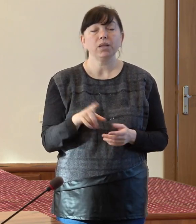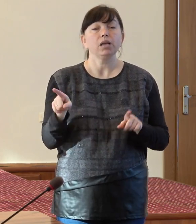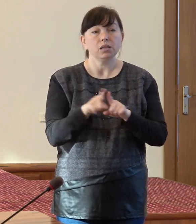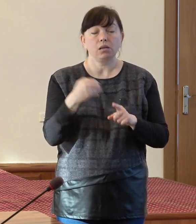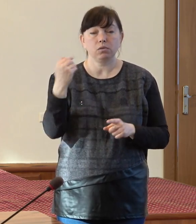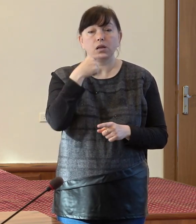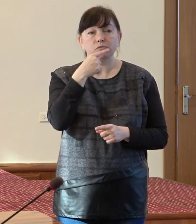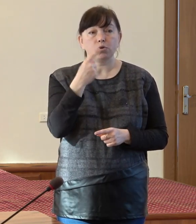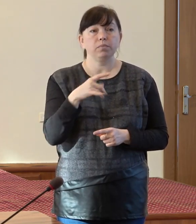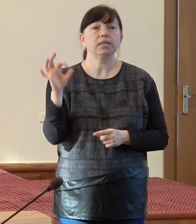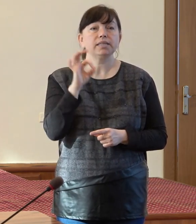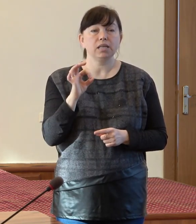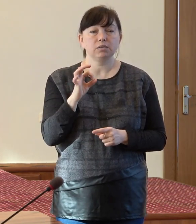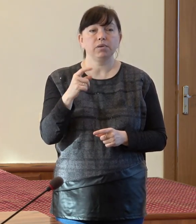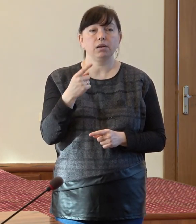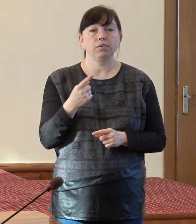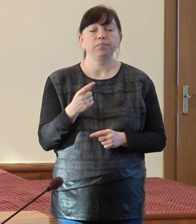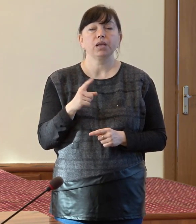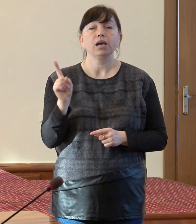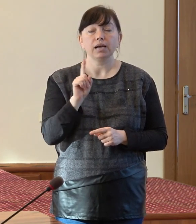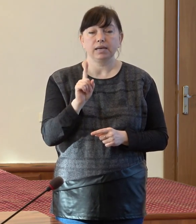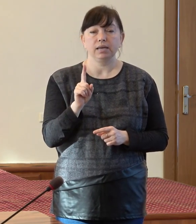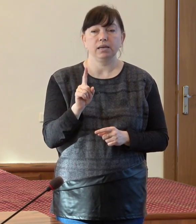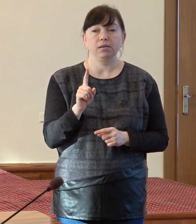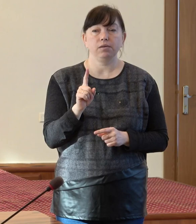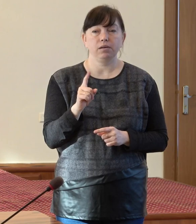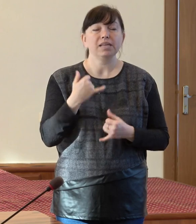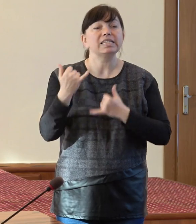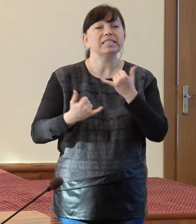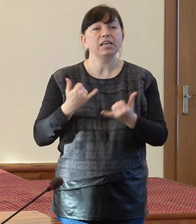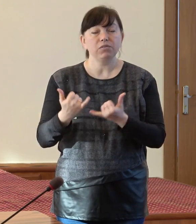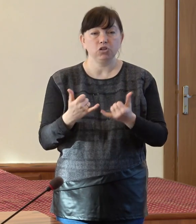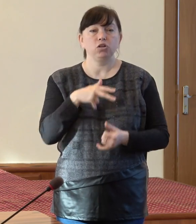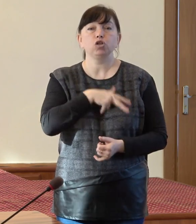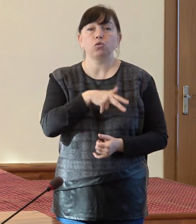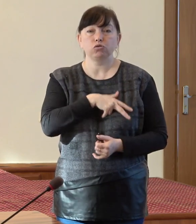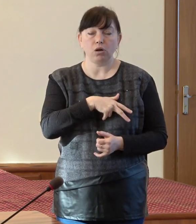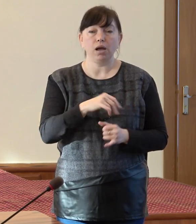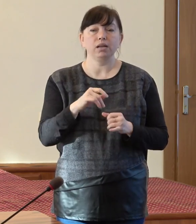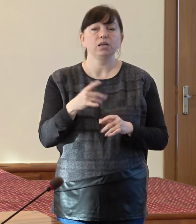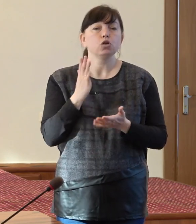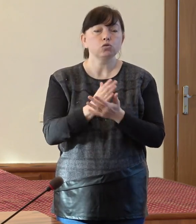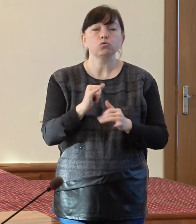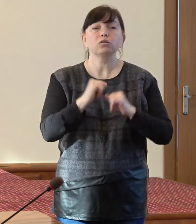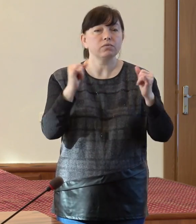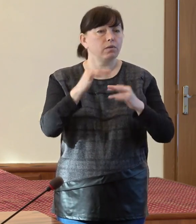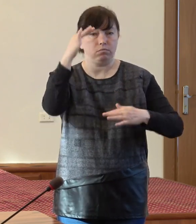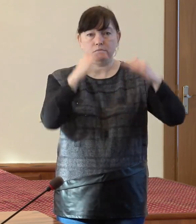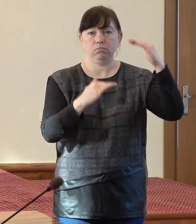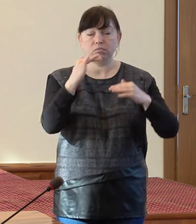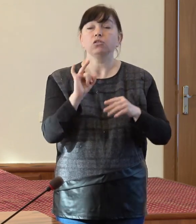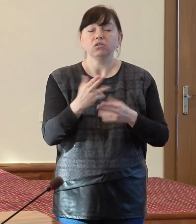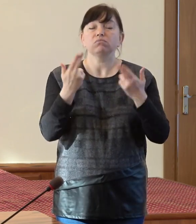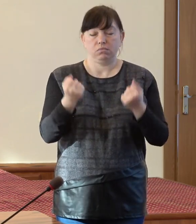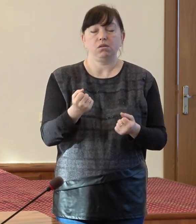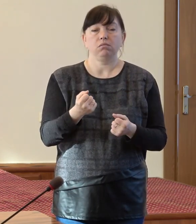și dumneavoastră despre faptul că serviciile sociale sunt dezvoltate în uniform. Și, cu adevărat, este